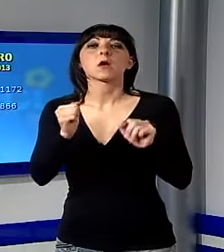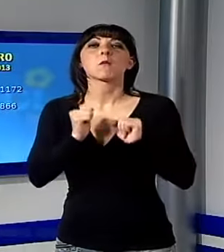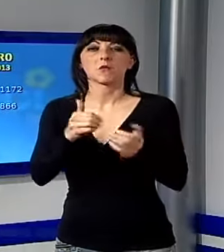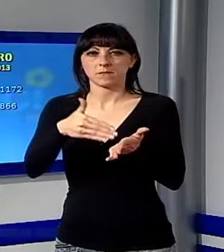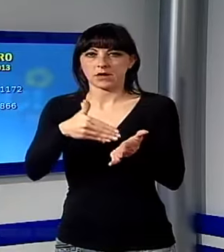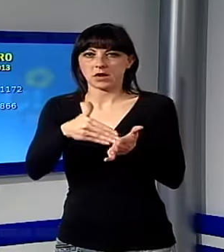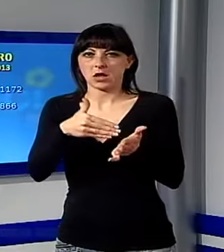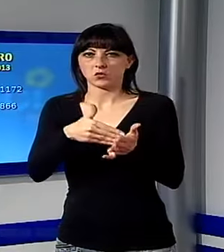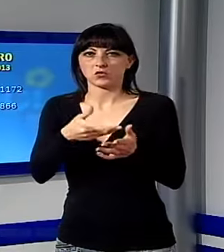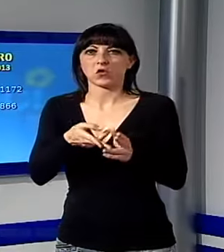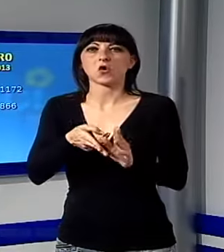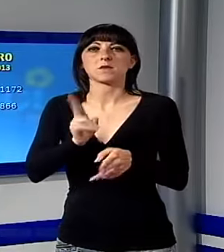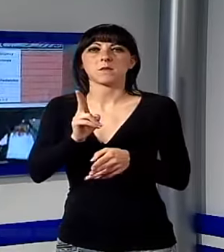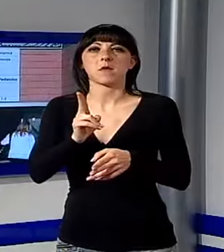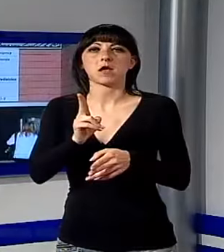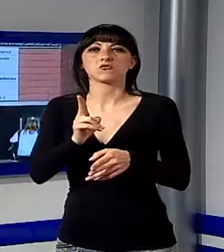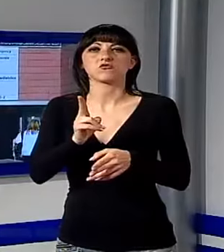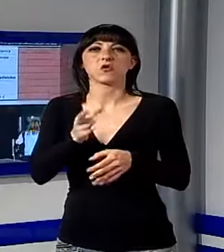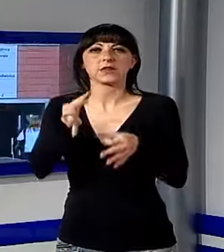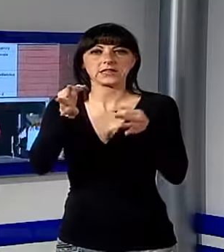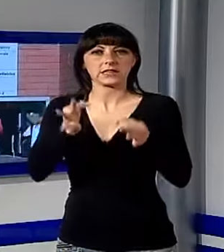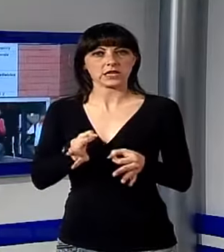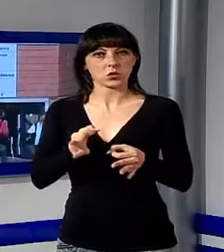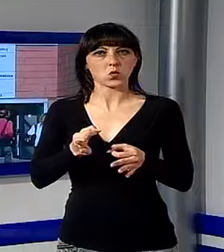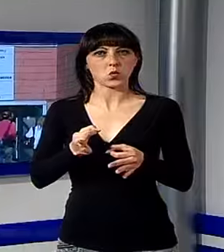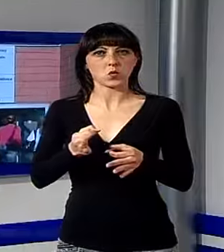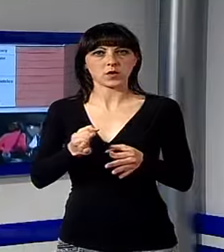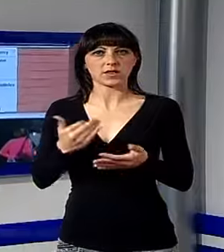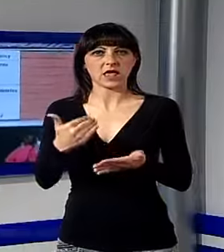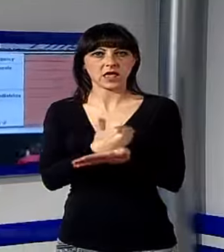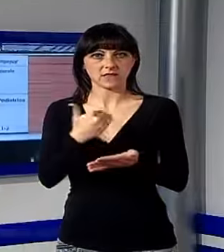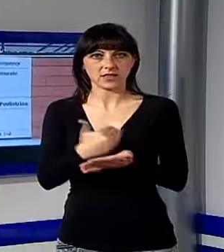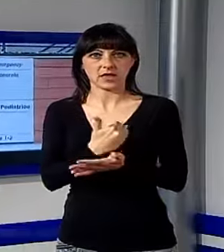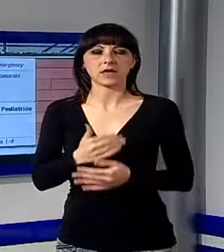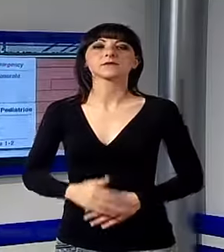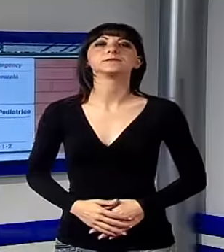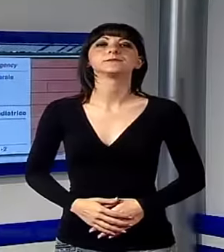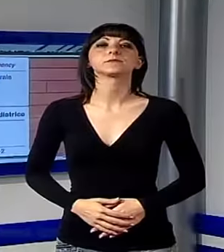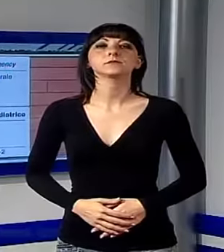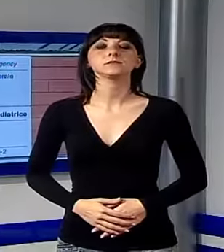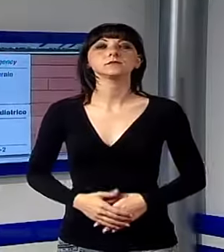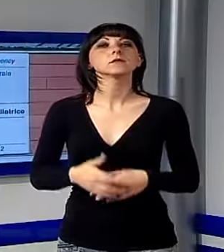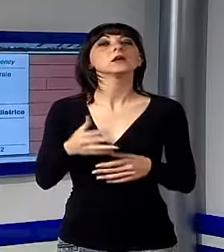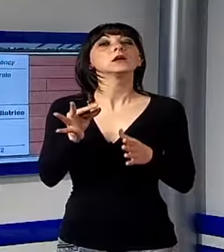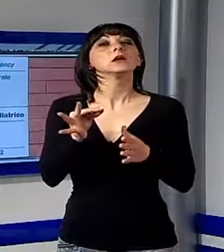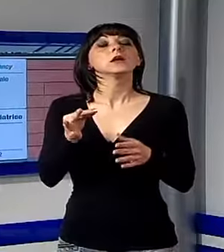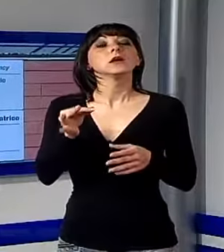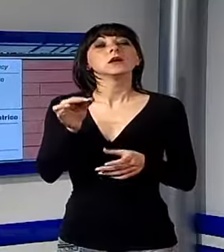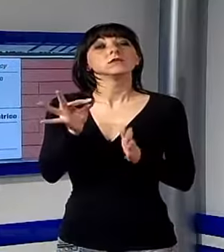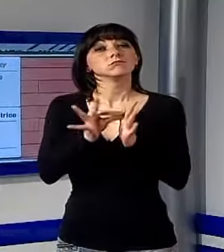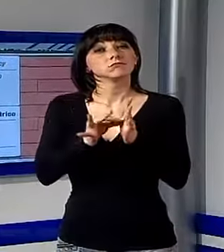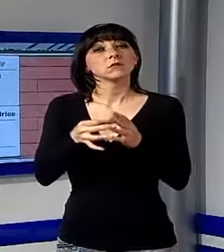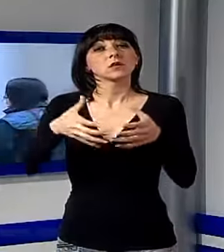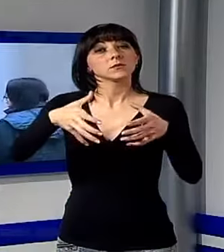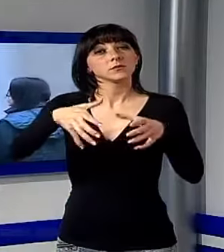possono essere stati determinati dalla carenza di adeguati standard di sicurezza. Comunque è in netto calo, se si pensa che